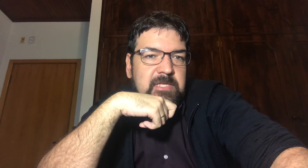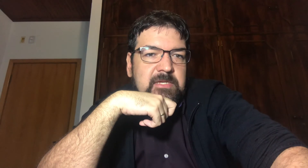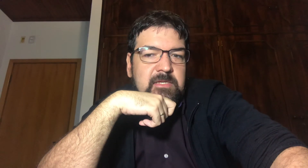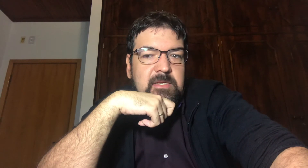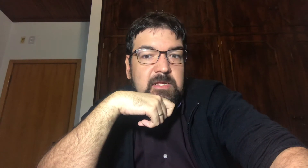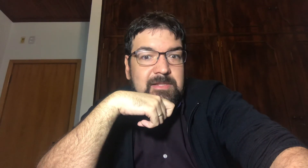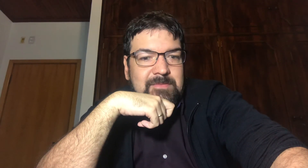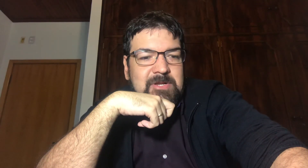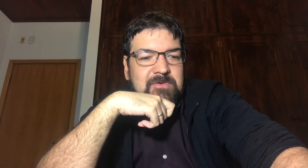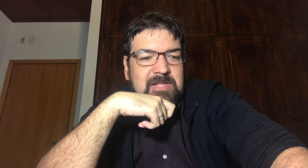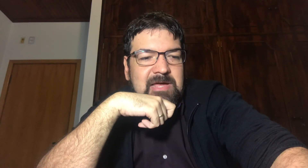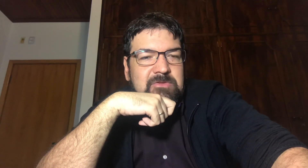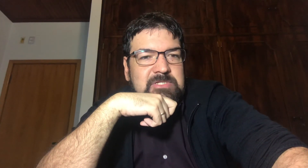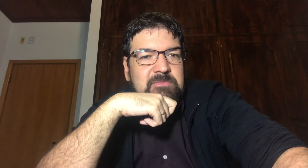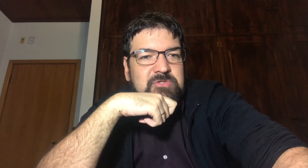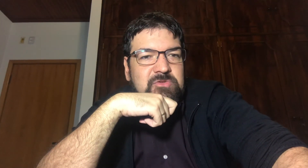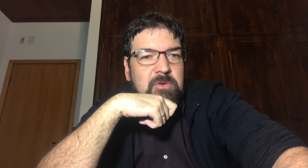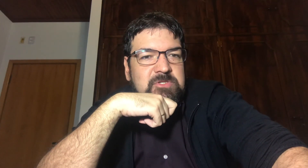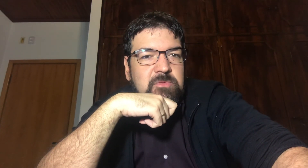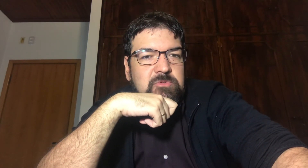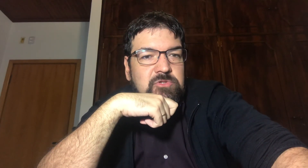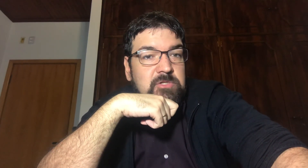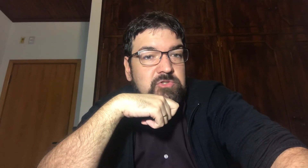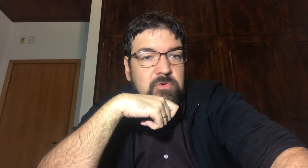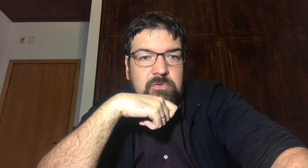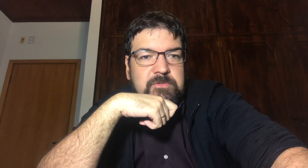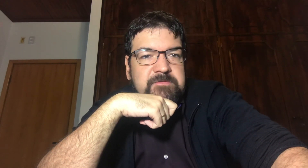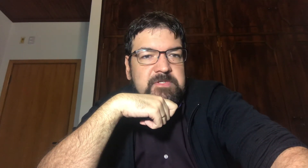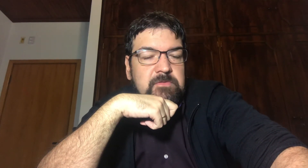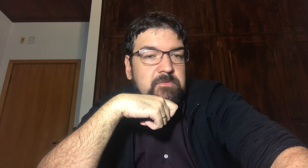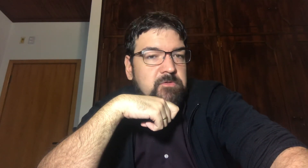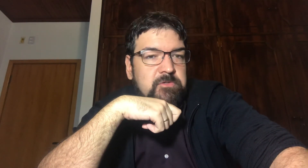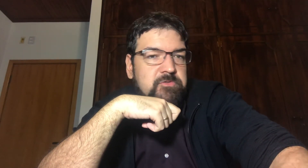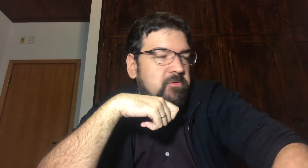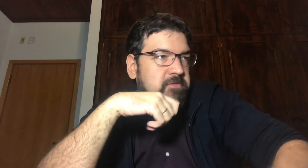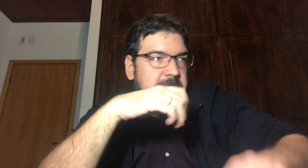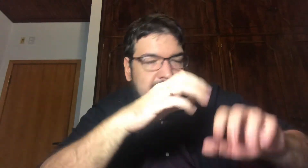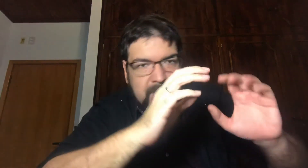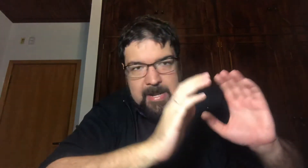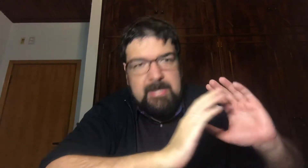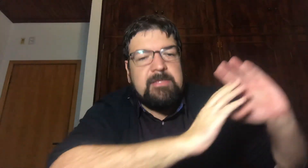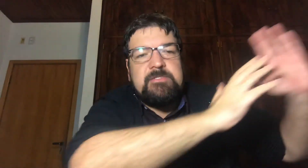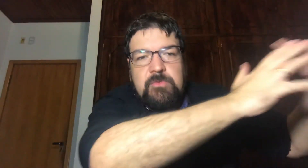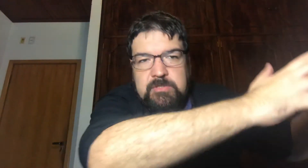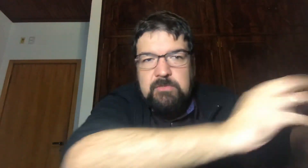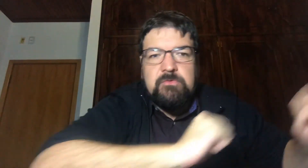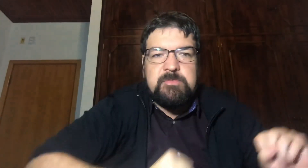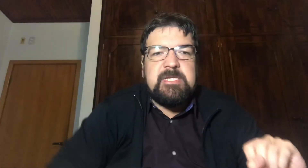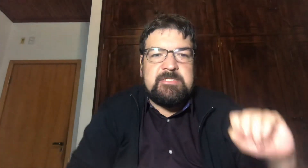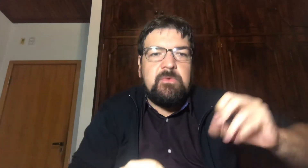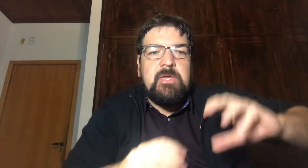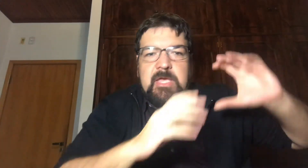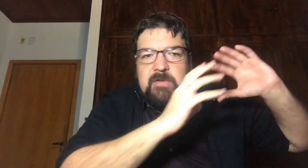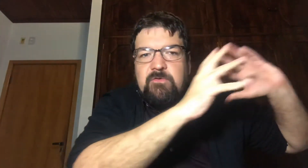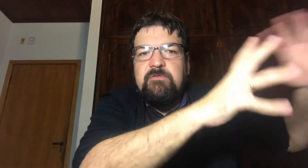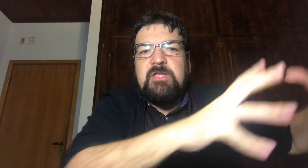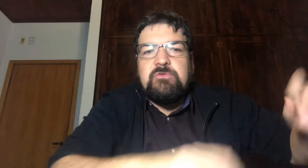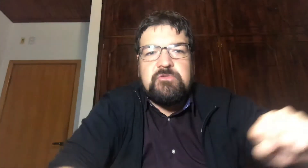Lembrando Claro Nós temos Nomes Como George Soros Investindo George Soros Para além das teorias De conspiração Envolvendo Os